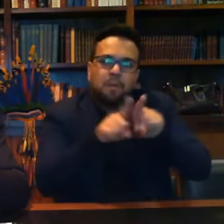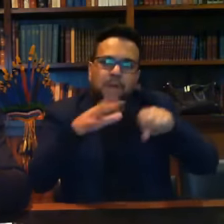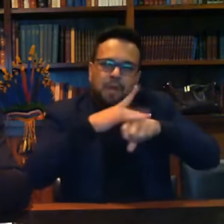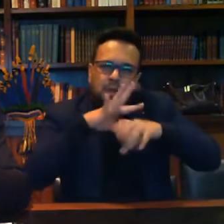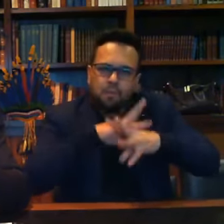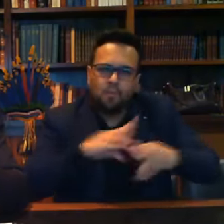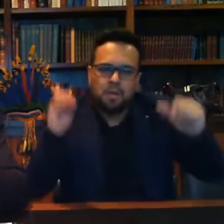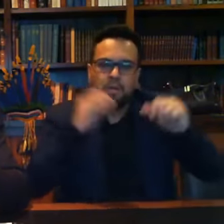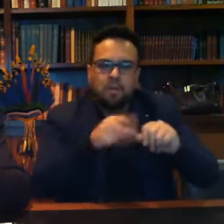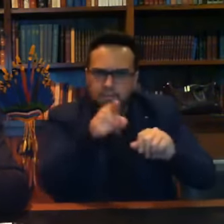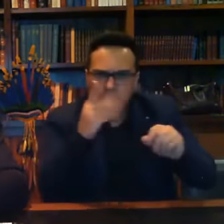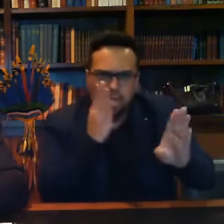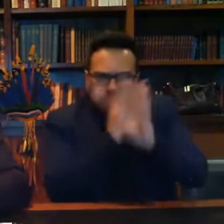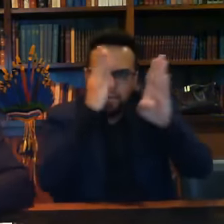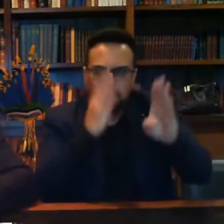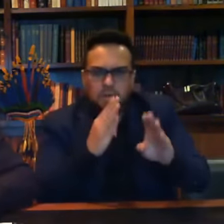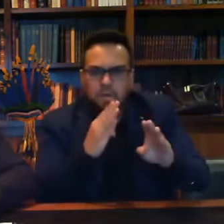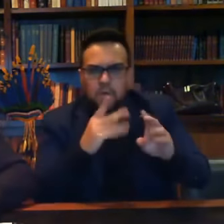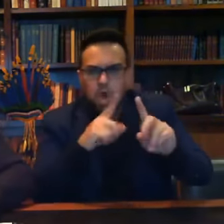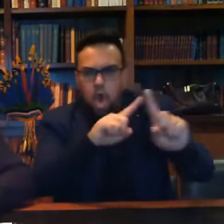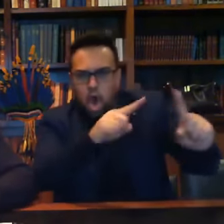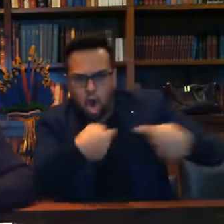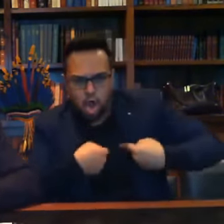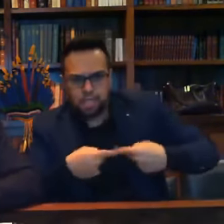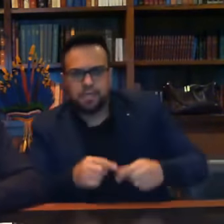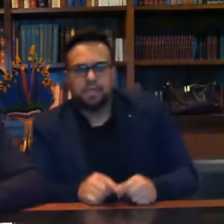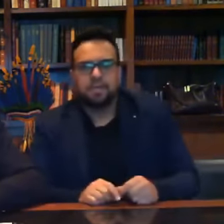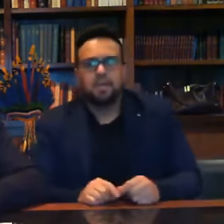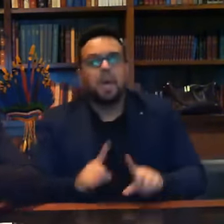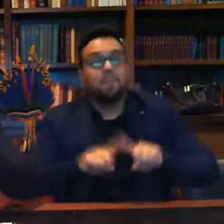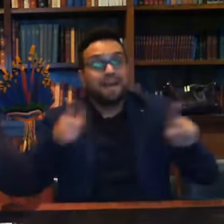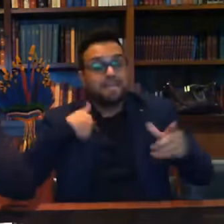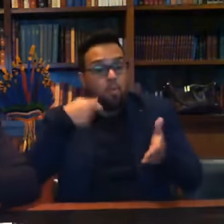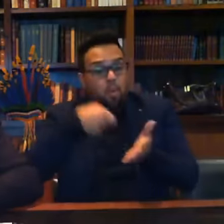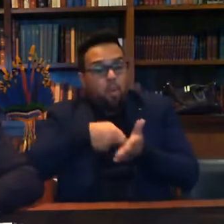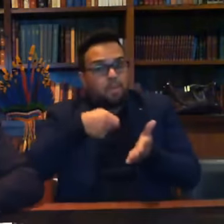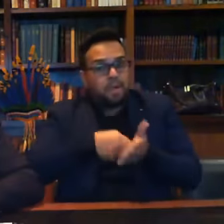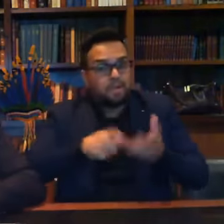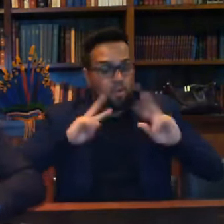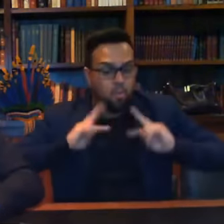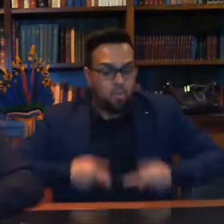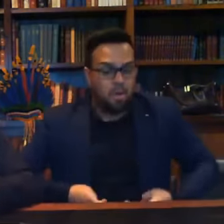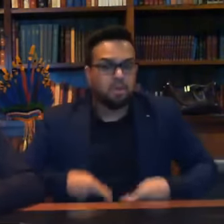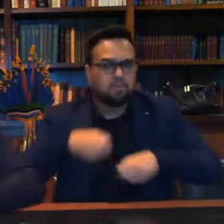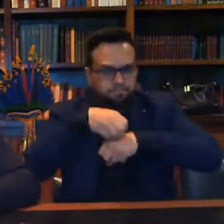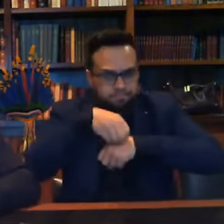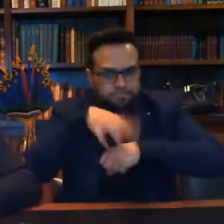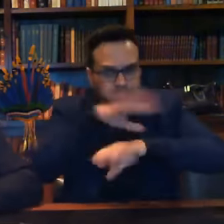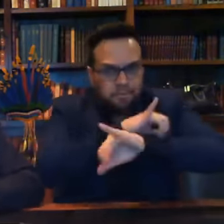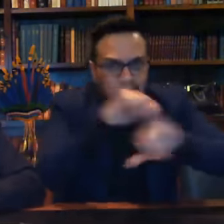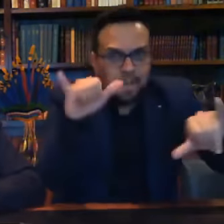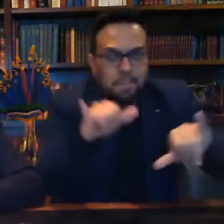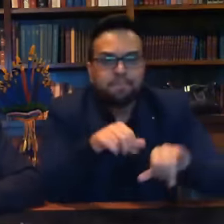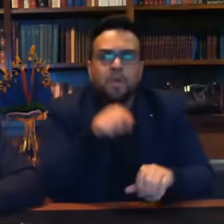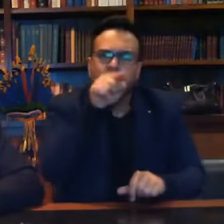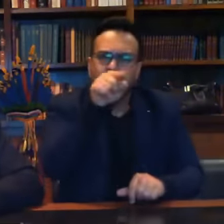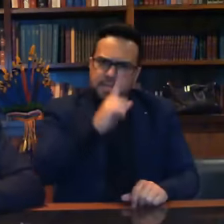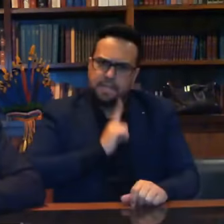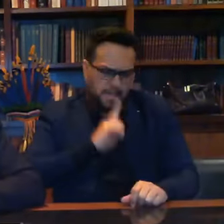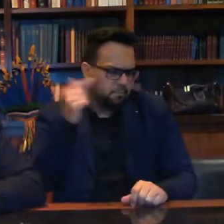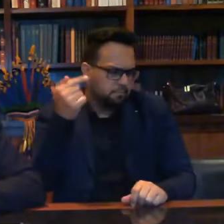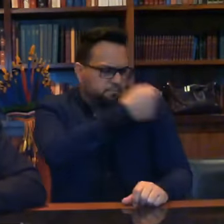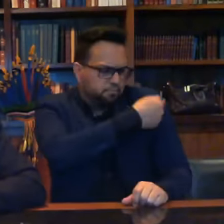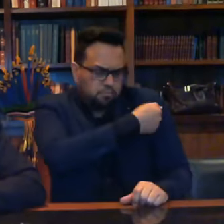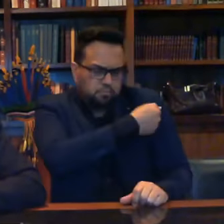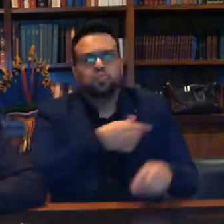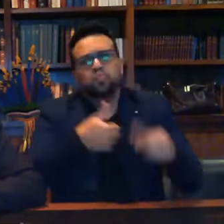Acharam alguma coisa contra mim? Agora, se me permite aqui, eu tenho a obrigação, como ser humano, dizer uma coisa ao senhor, você tem tomado a vacina? Tudo bem.